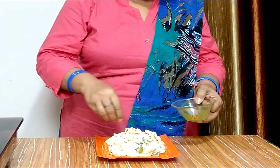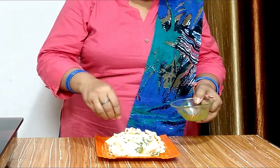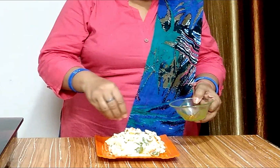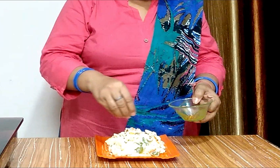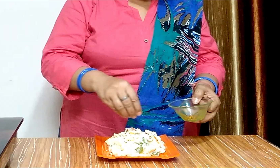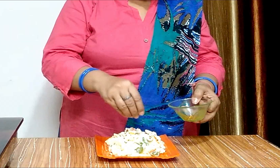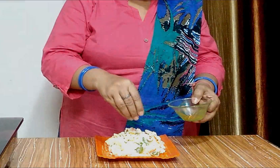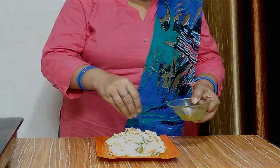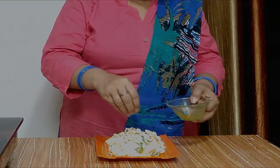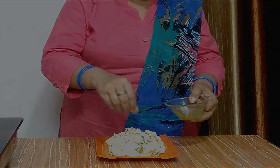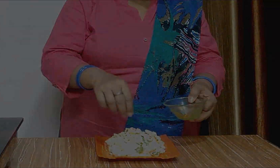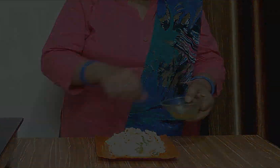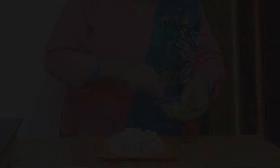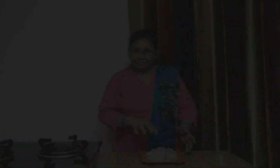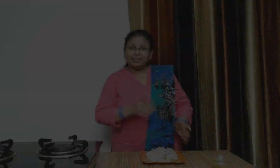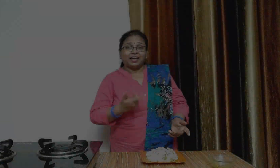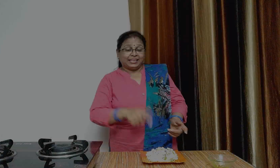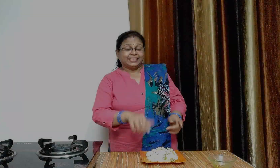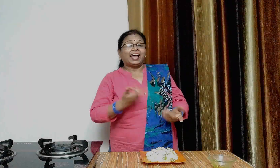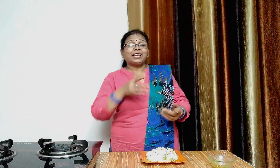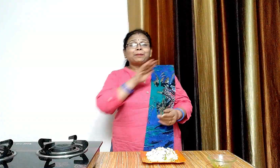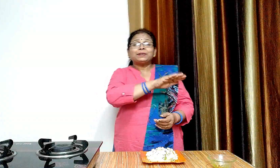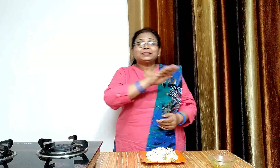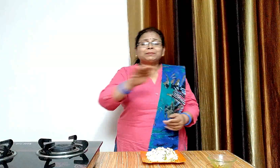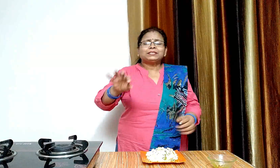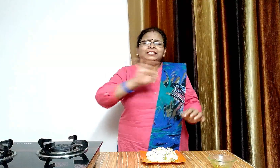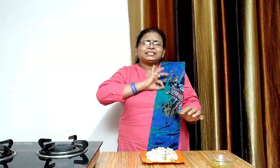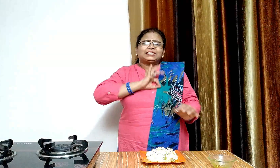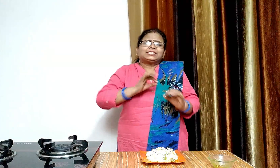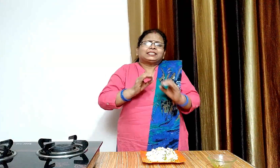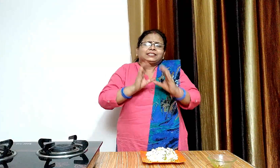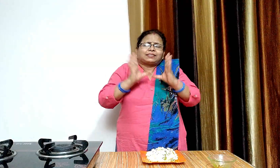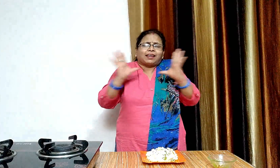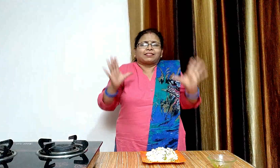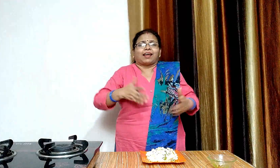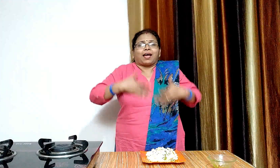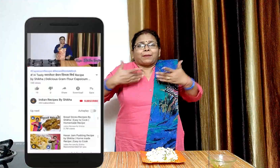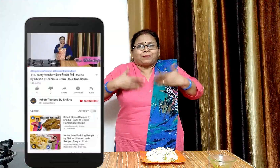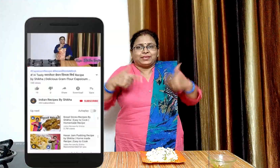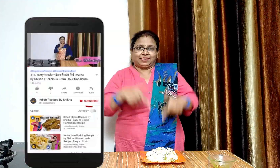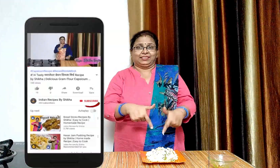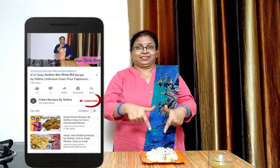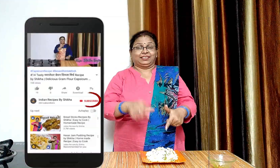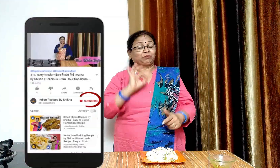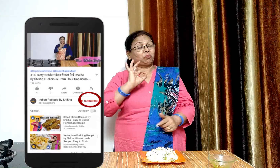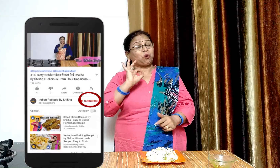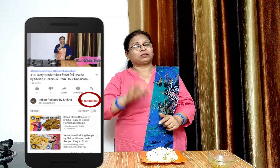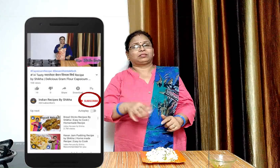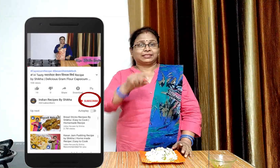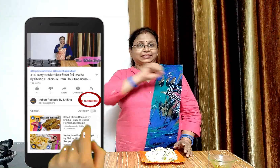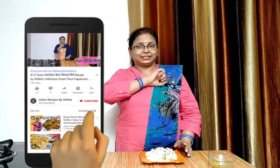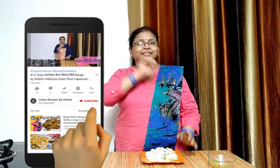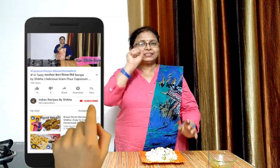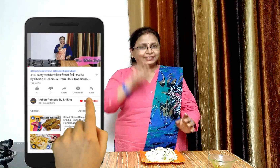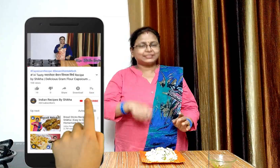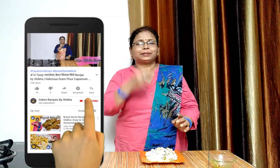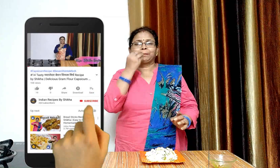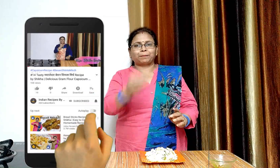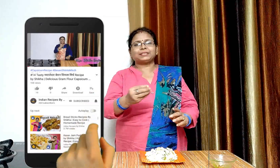वाइट सोस पास्ता बंगर तयार है बच्चे से बहुत जादा इंज़ाय करते हैं अगर आपको मेरी वीडियो पसंद आई है तो इस वीडियो को